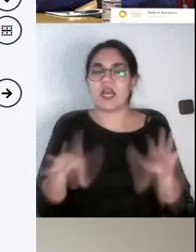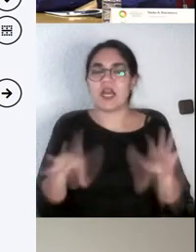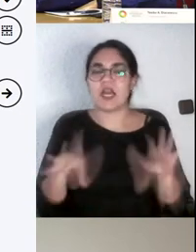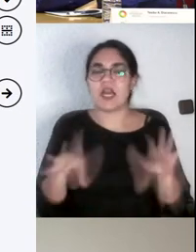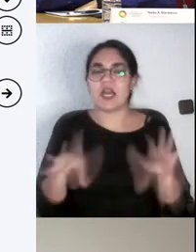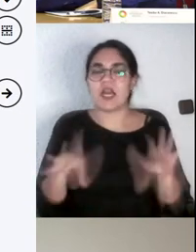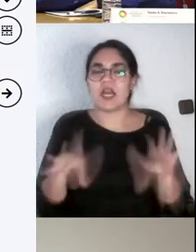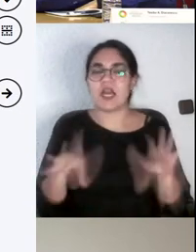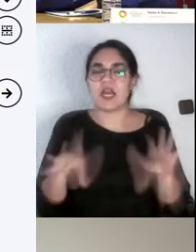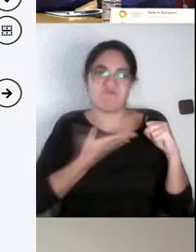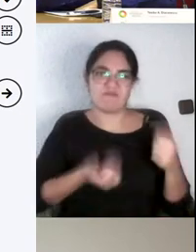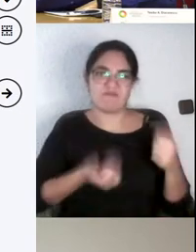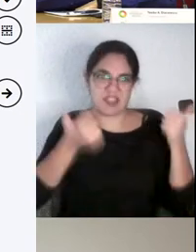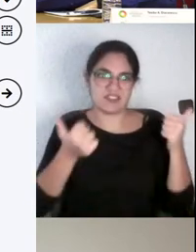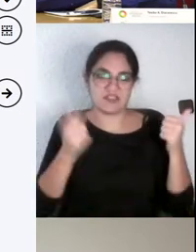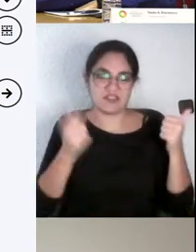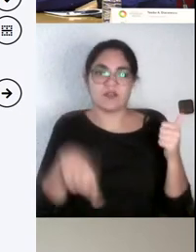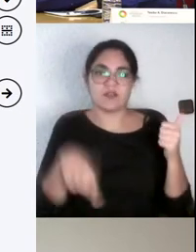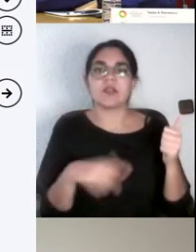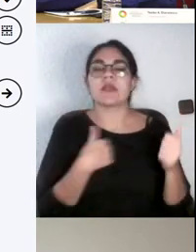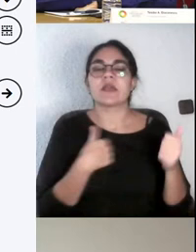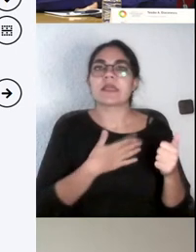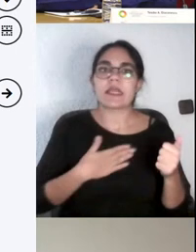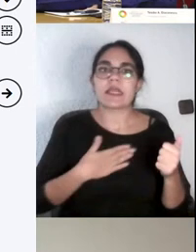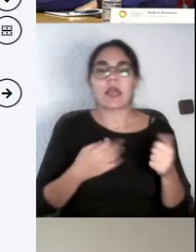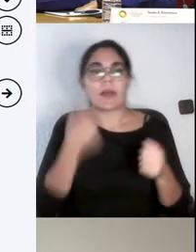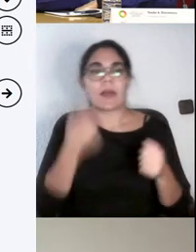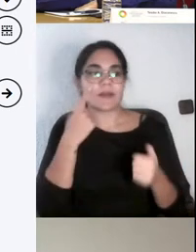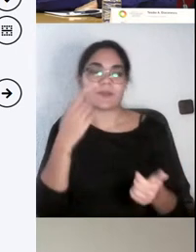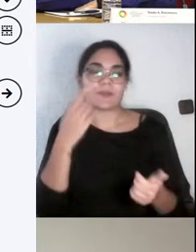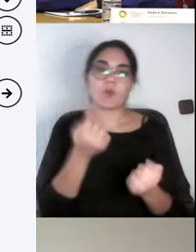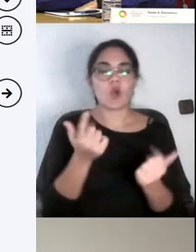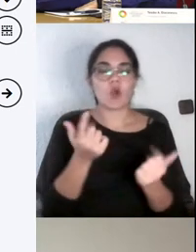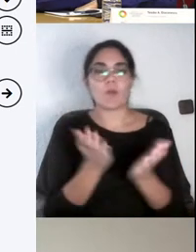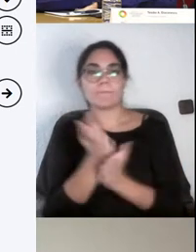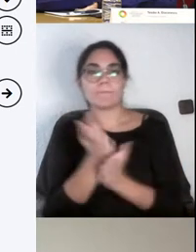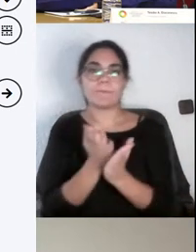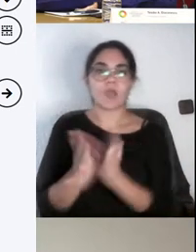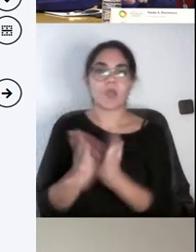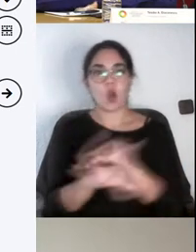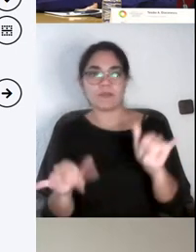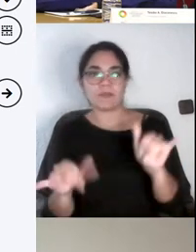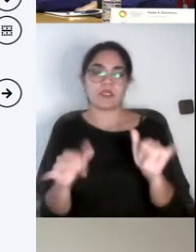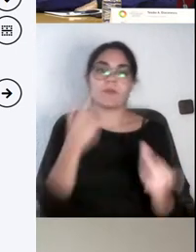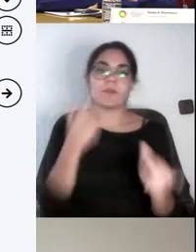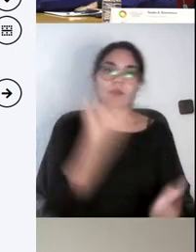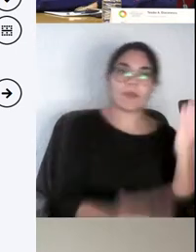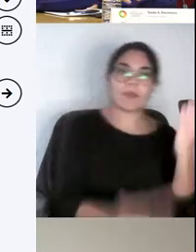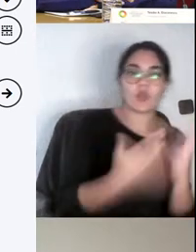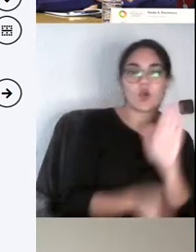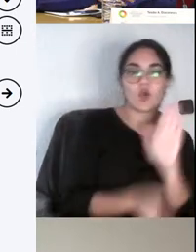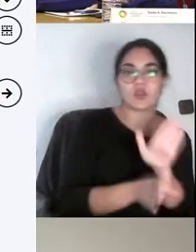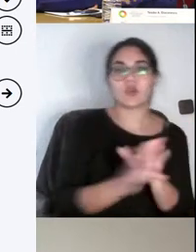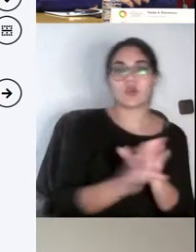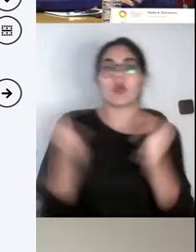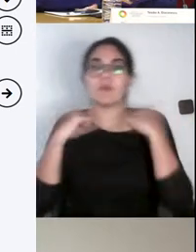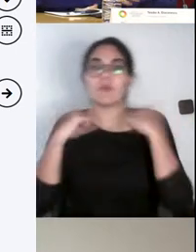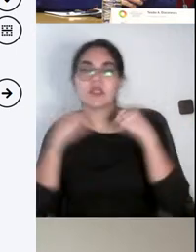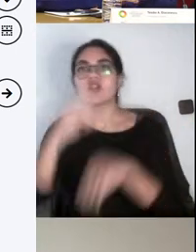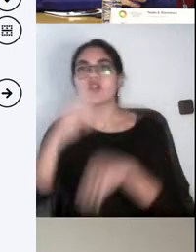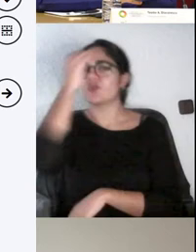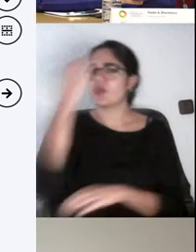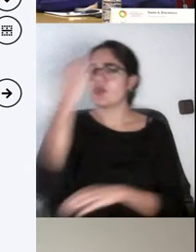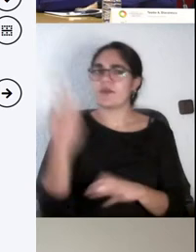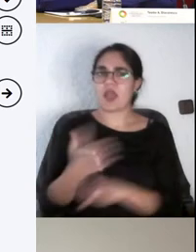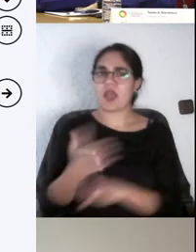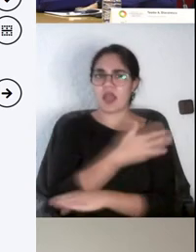o con la evaluación por prácticas. Entonces, debería haber lo primero una planificación por asignatura para saber,